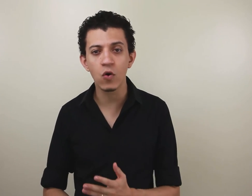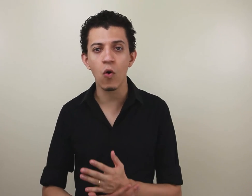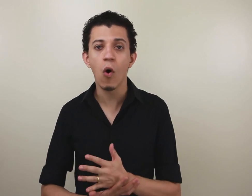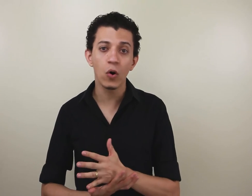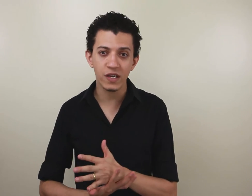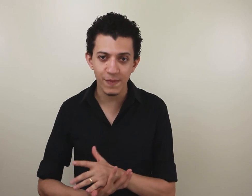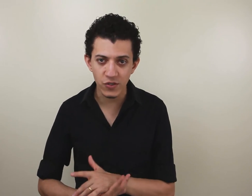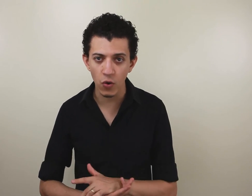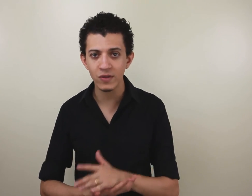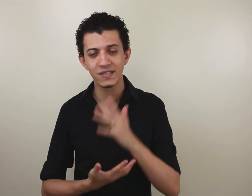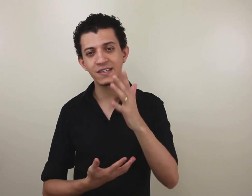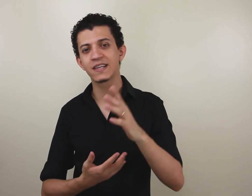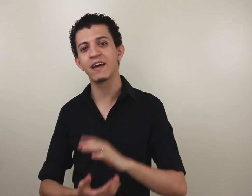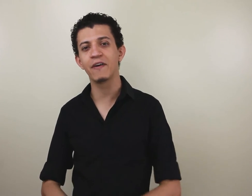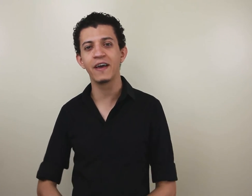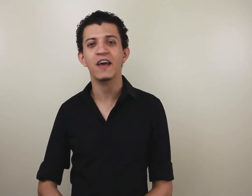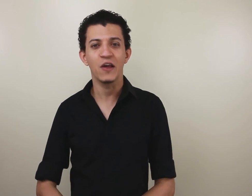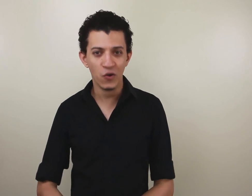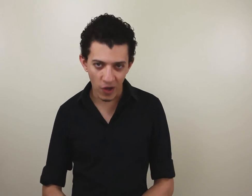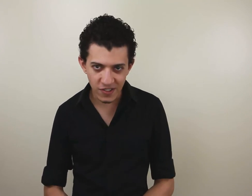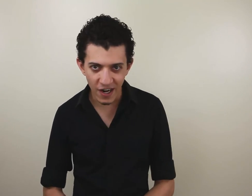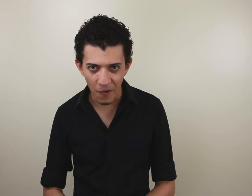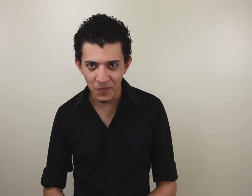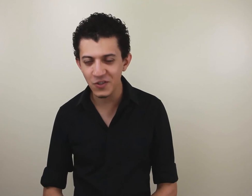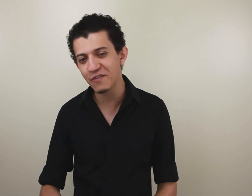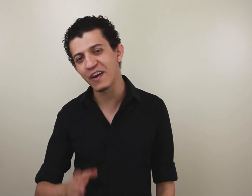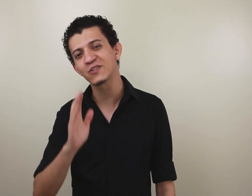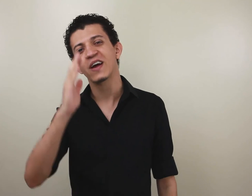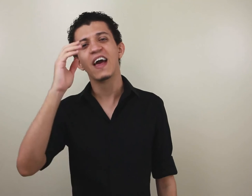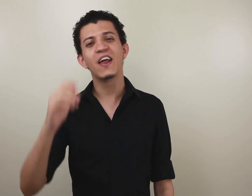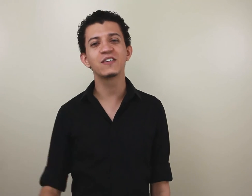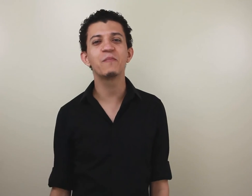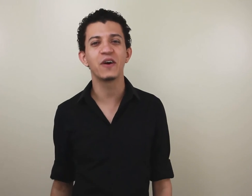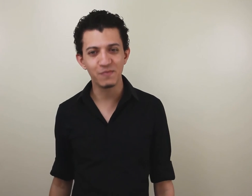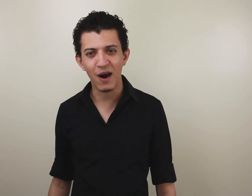com outras pessoas e se inscreva aí no nosso canal. Eu te vejo em nossa próxima aula.